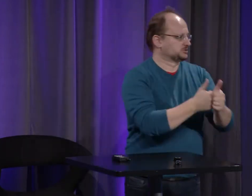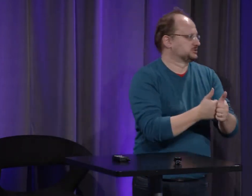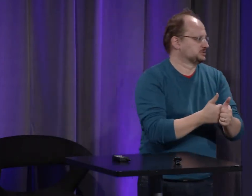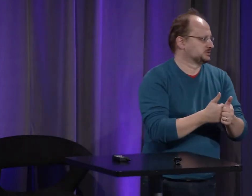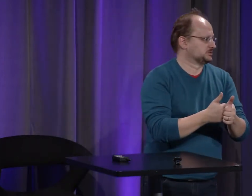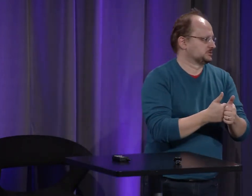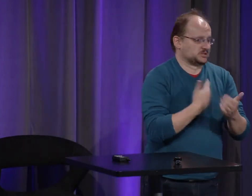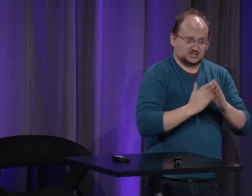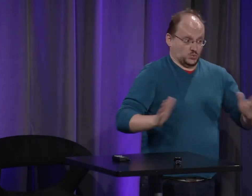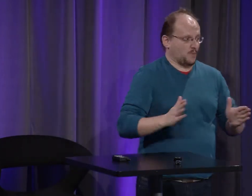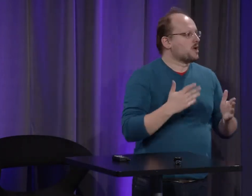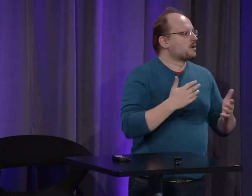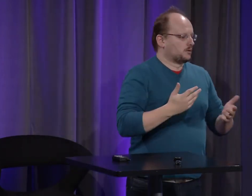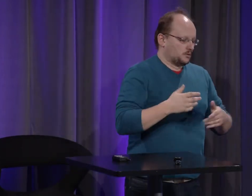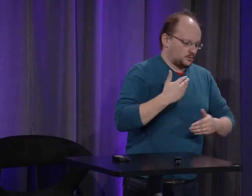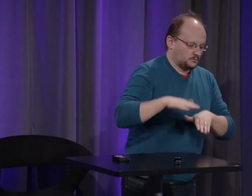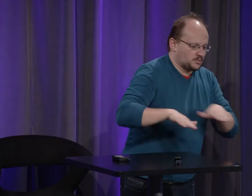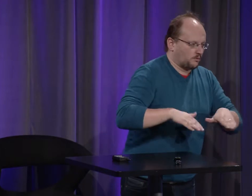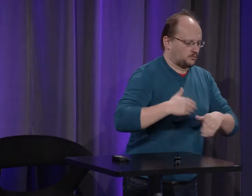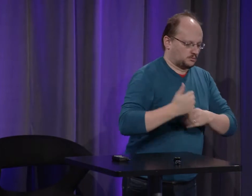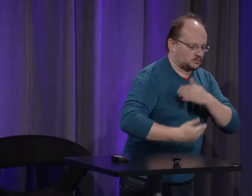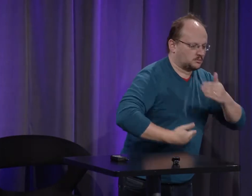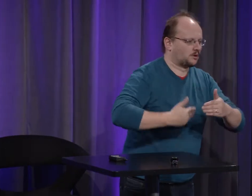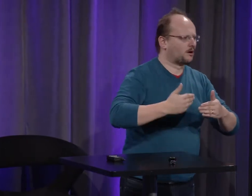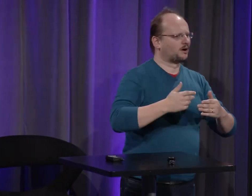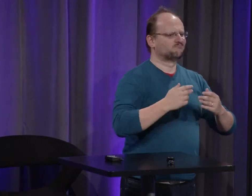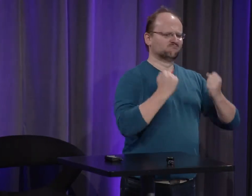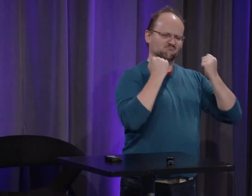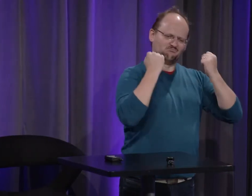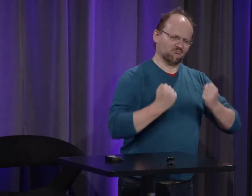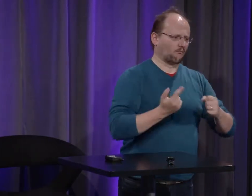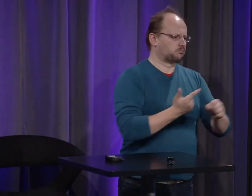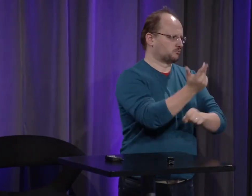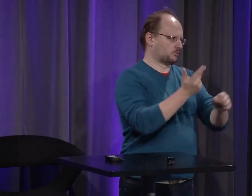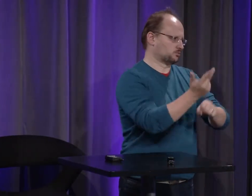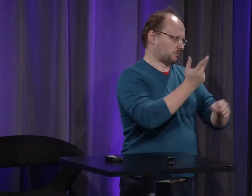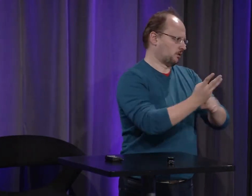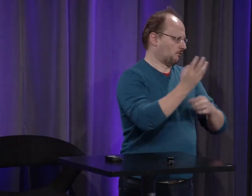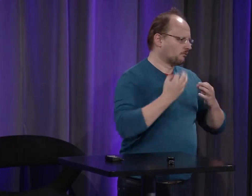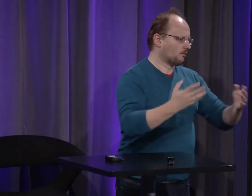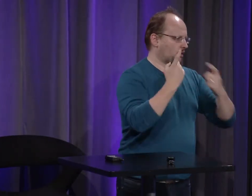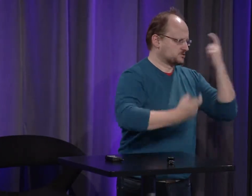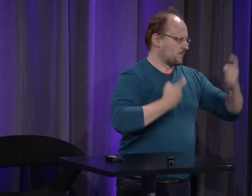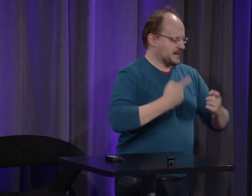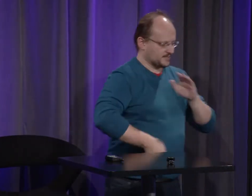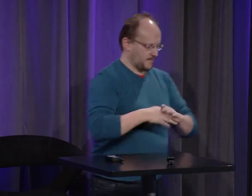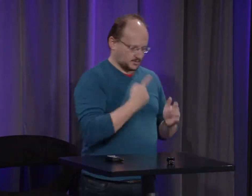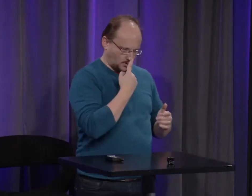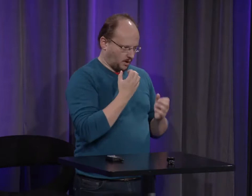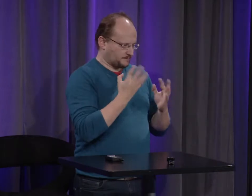pour reconnaître quelqu'un donc avec les règles de l'iconicité on peut imaginer le signe qu pouvait donner et puis après tout cela sera beaucoup plus solide dans